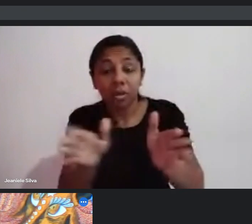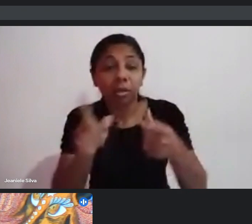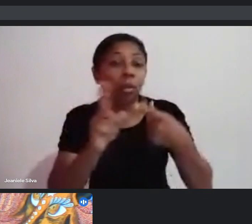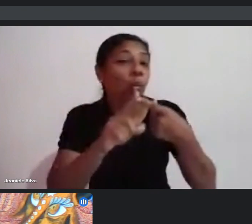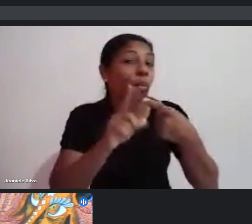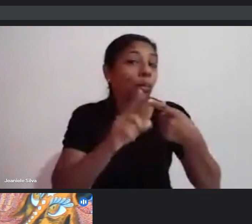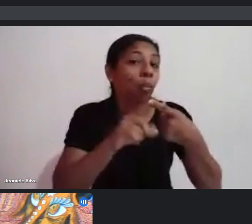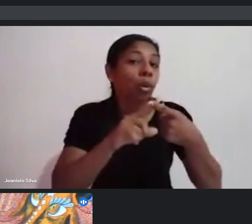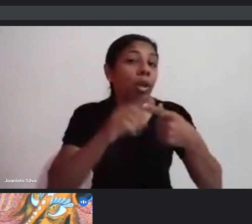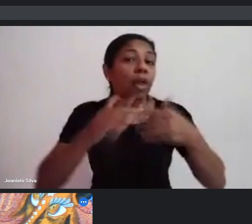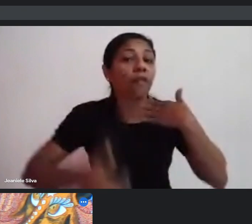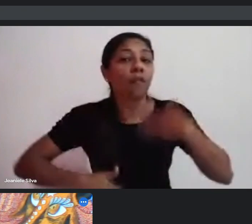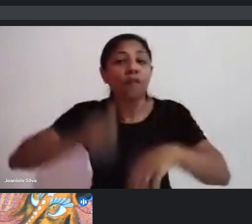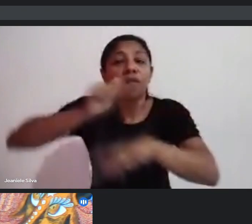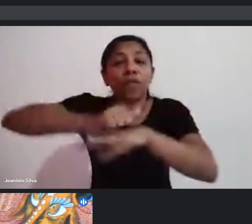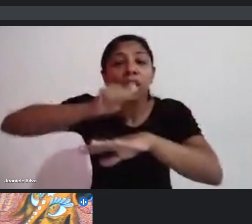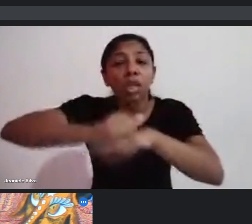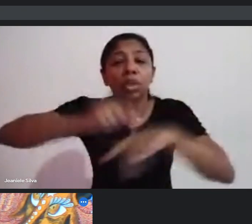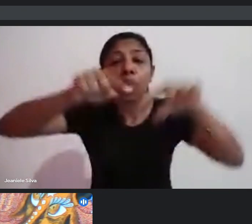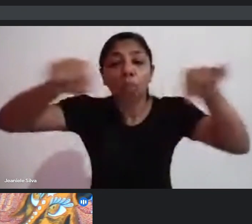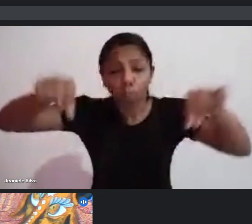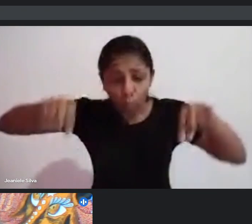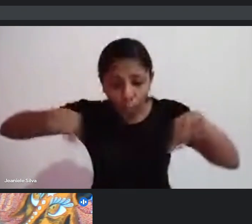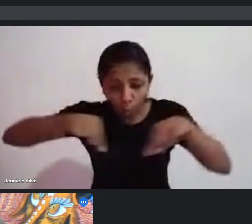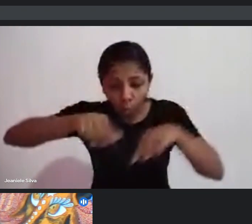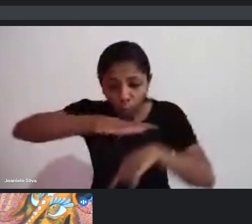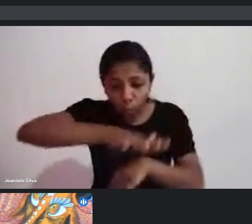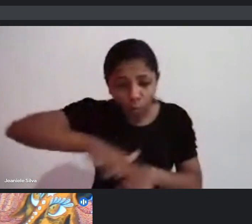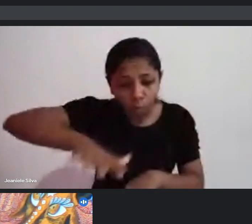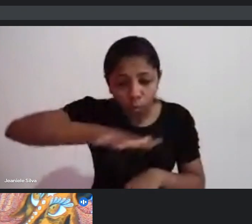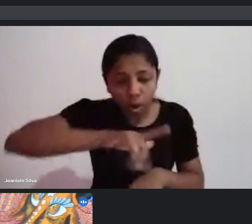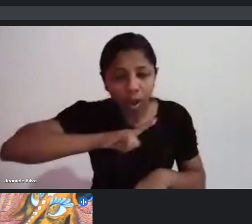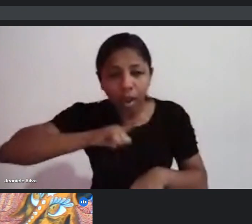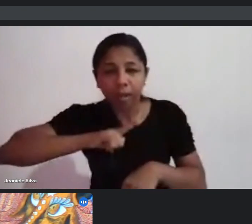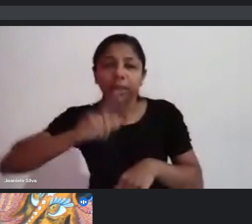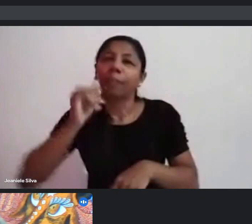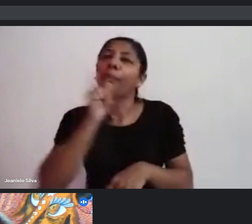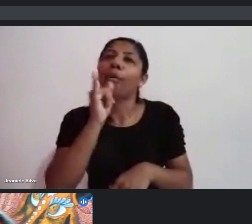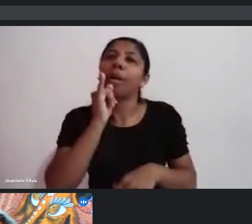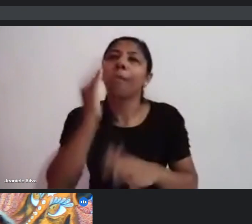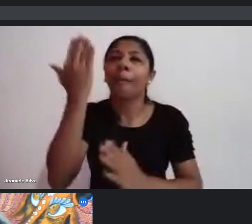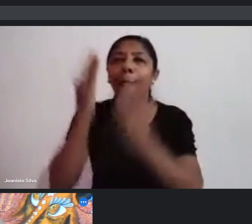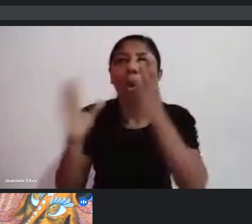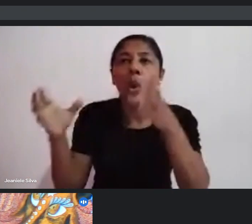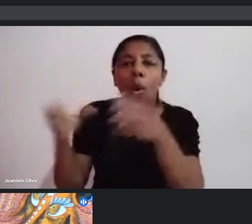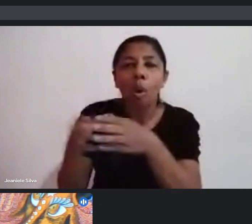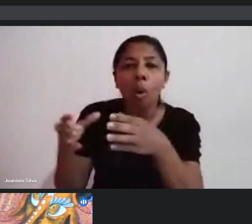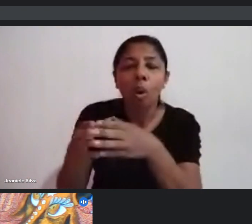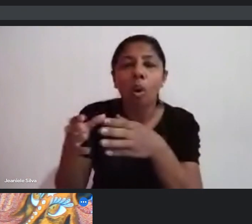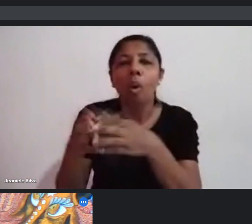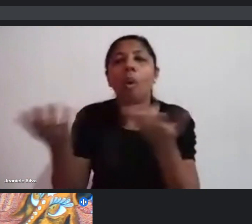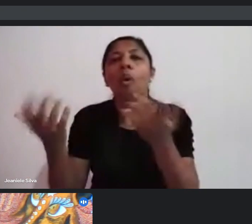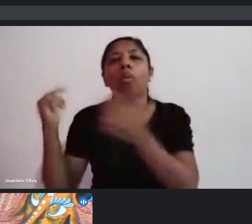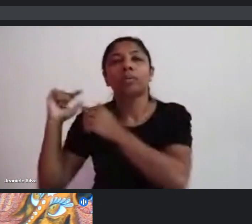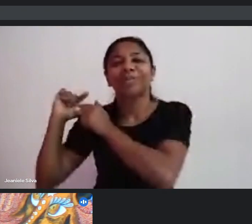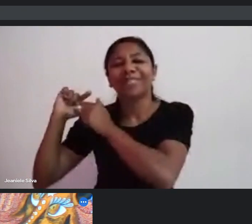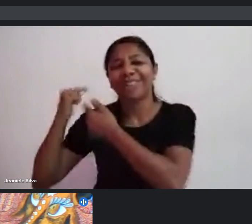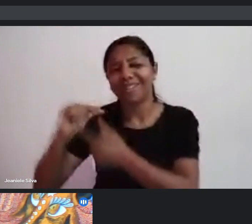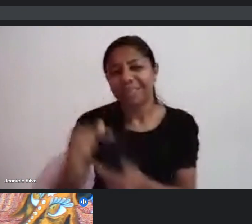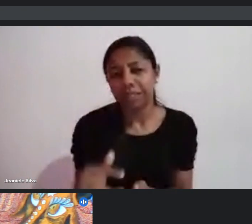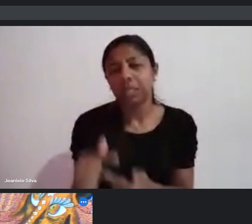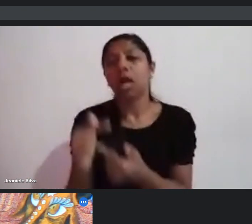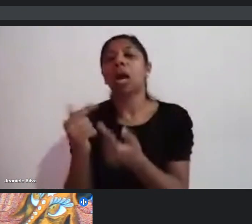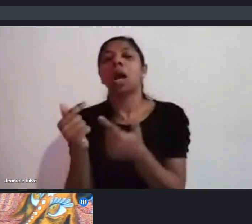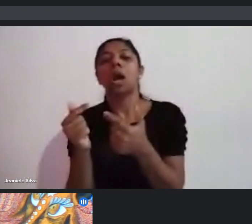físico, o lugar que vocês têm os blocos de carnaval de vocês, o lugar que tem os blocos de tradição, tem as escolas de